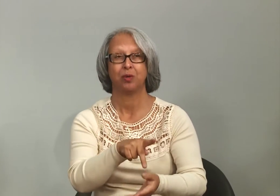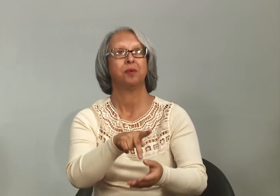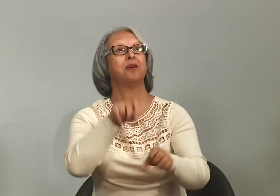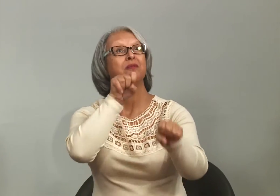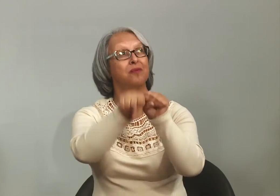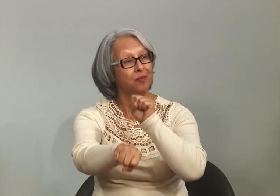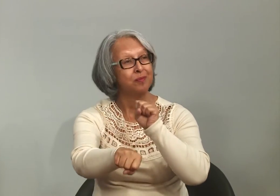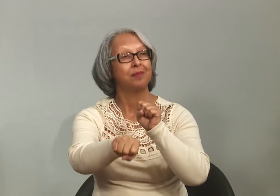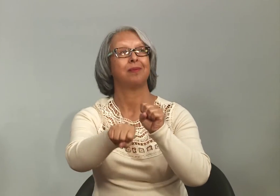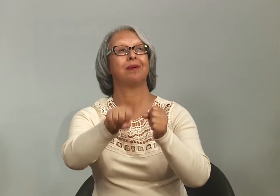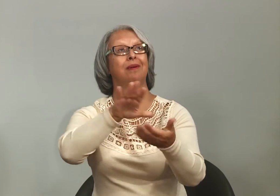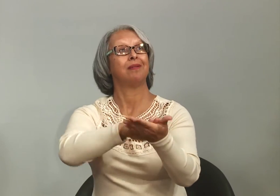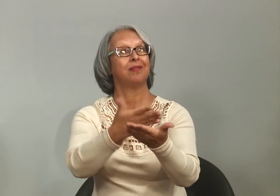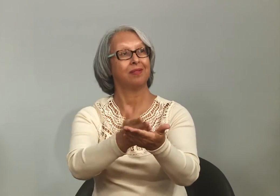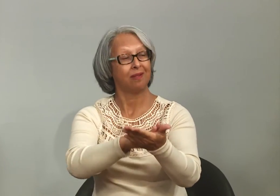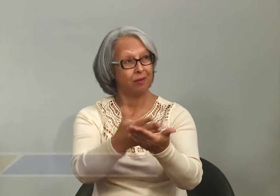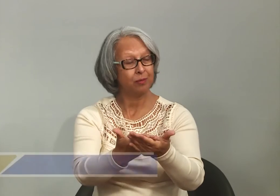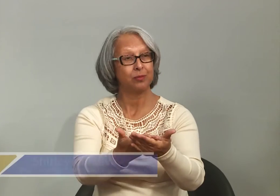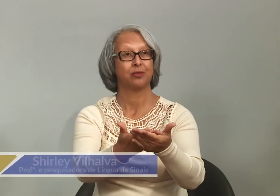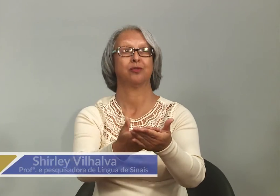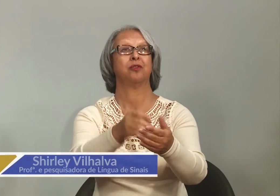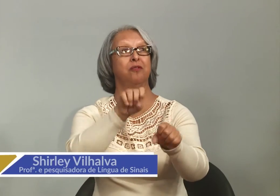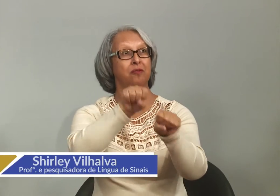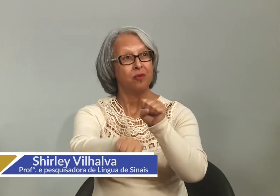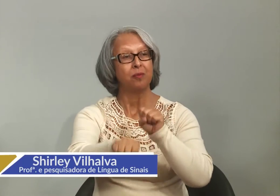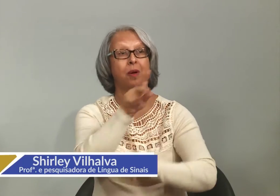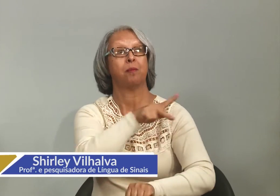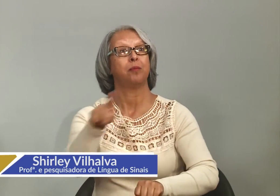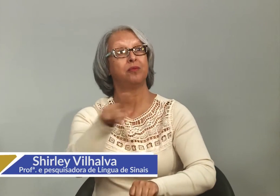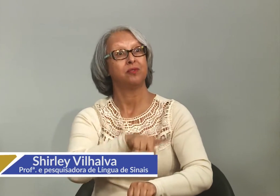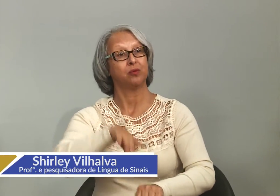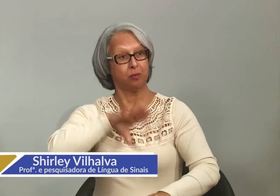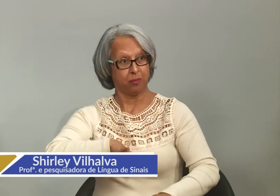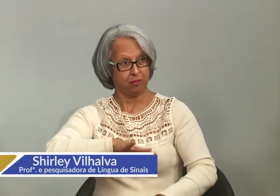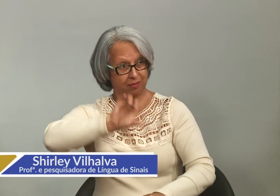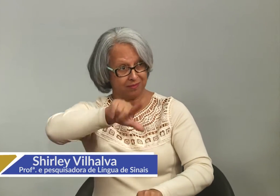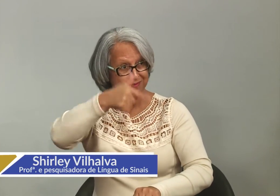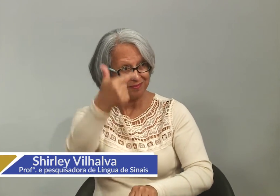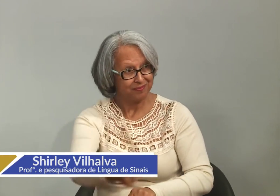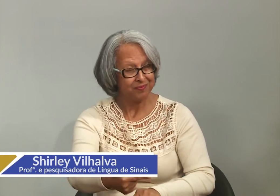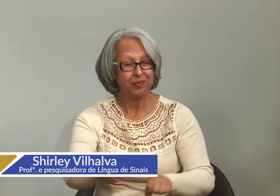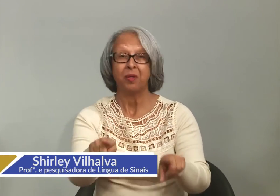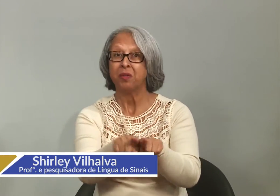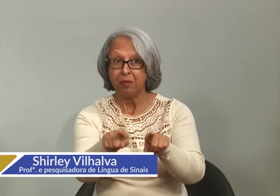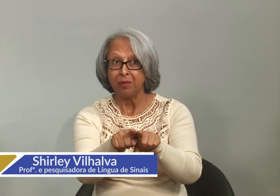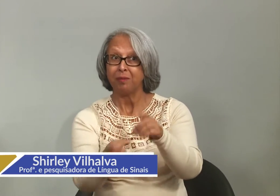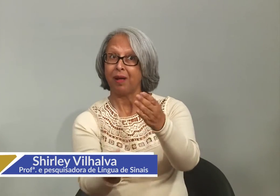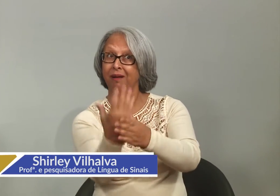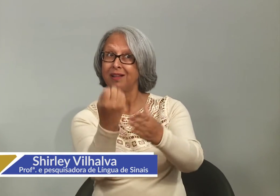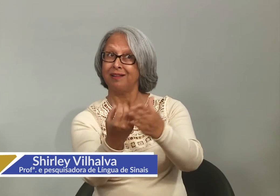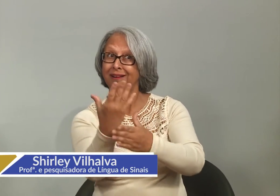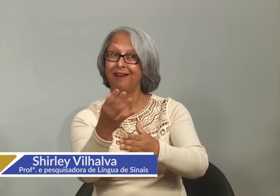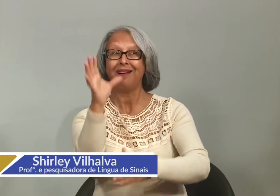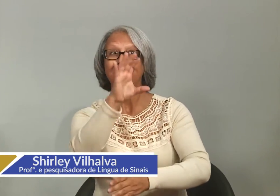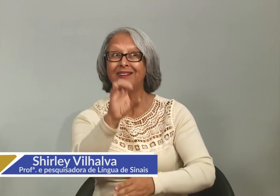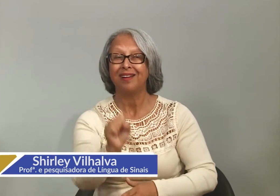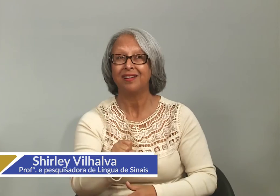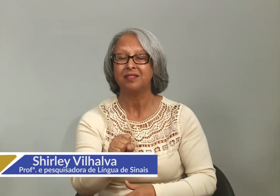professores, para formar intérpretes, para formar professores de português como segunda língua. Também para criar